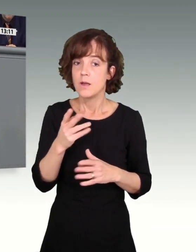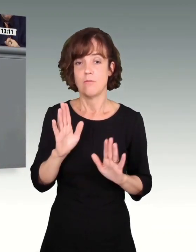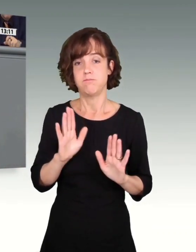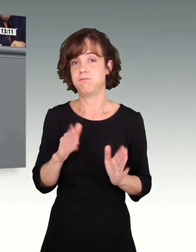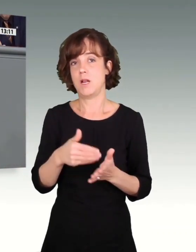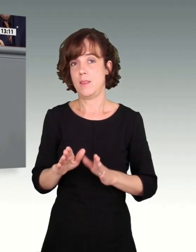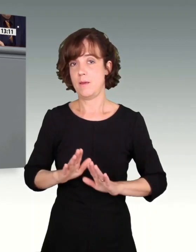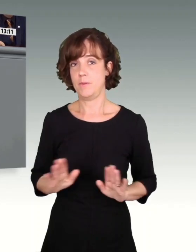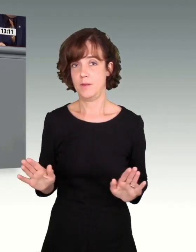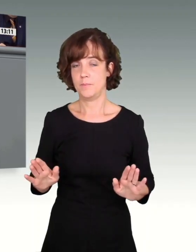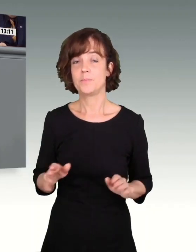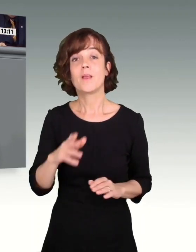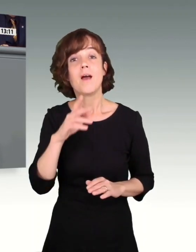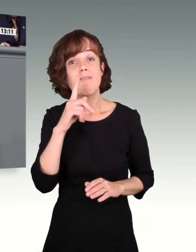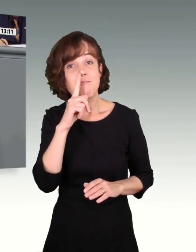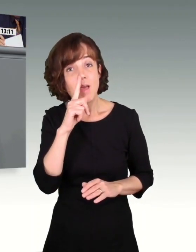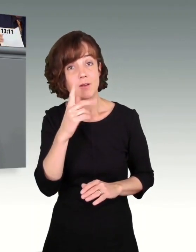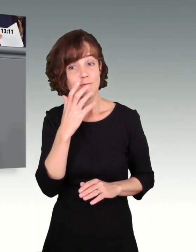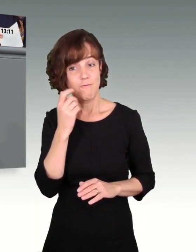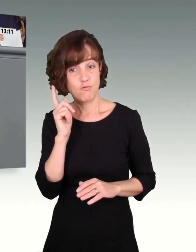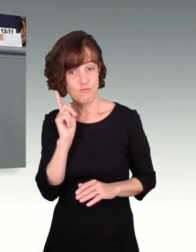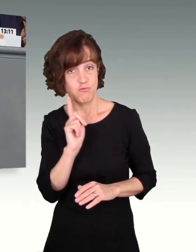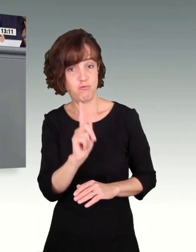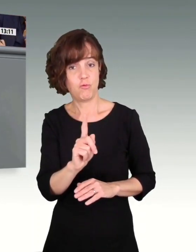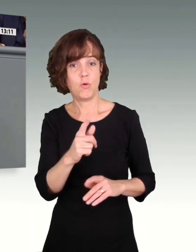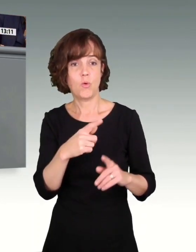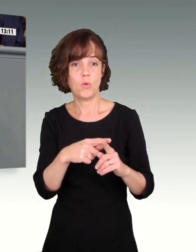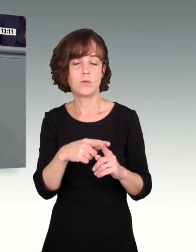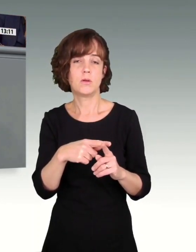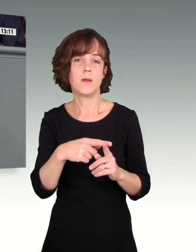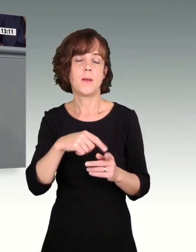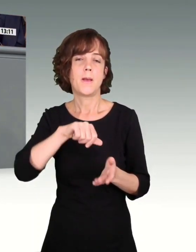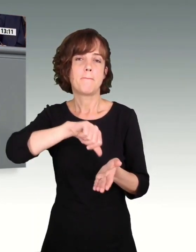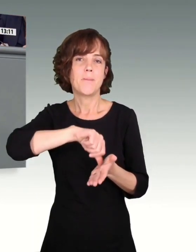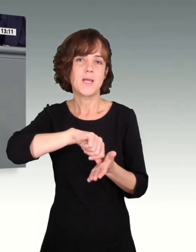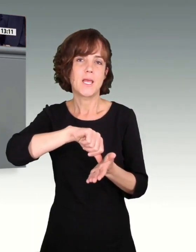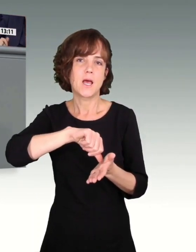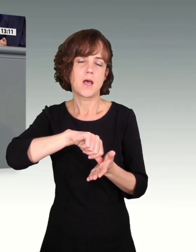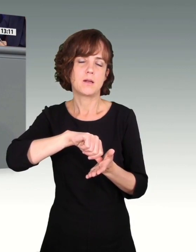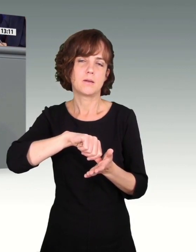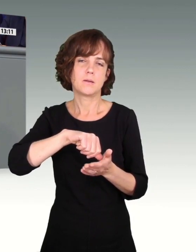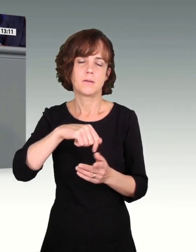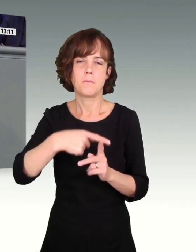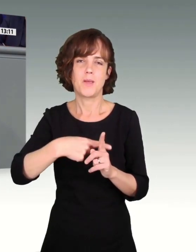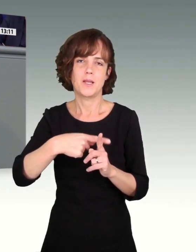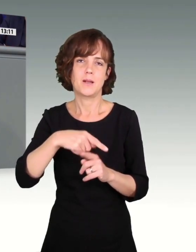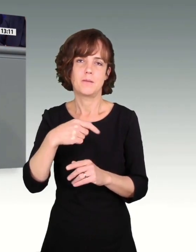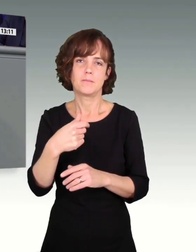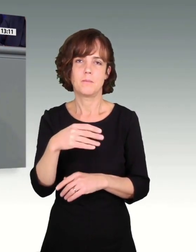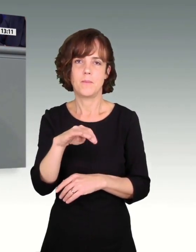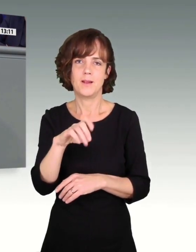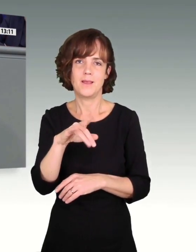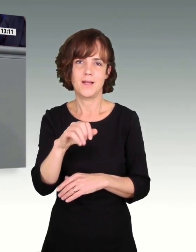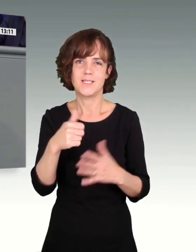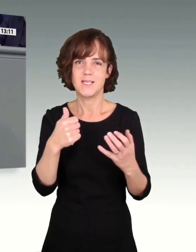Wenn Sie hingehen wollen und den Median von 60 Prozent, so wie die EU-Richtlinie